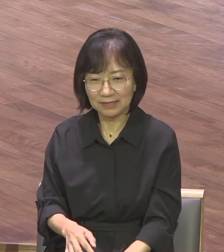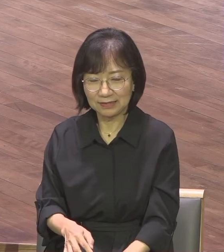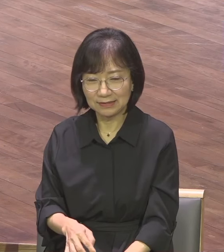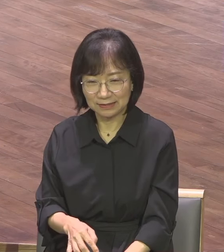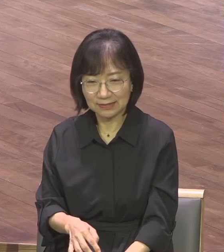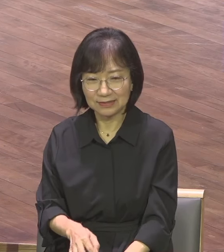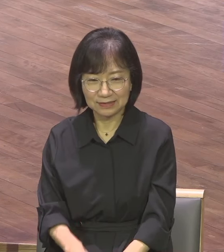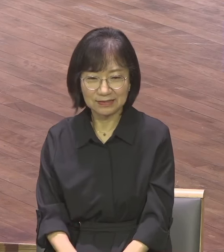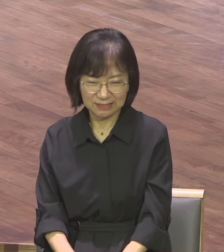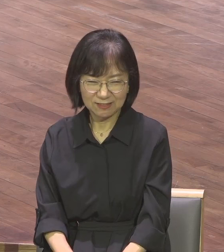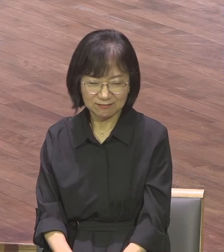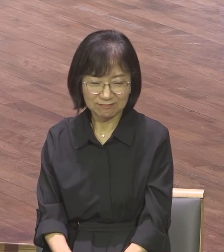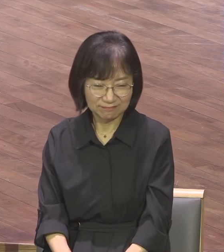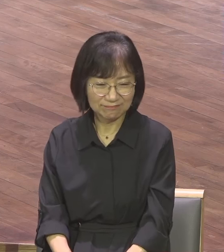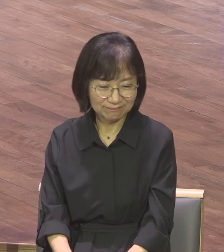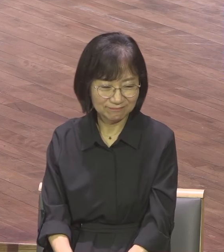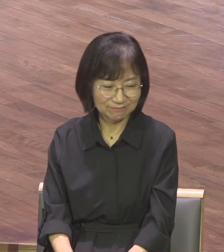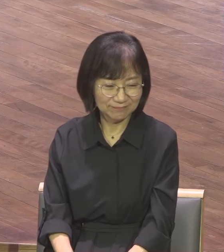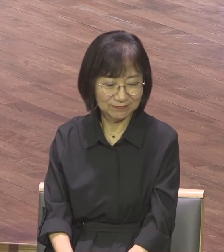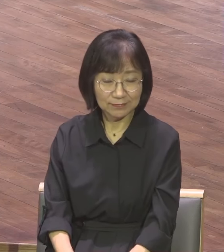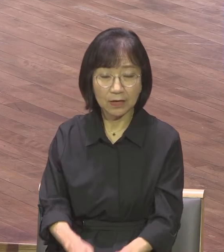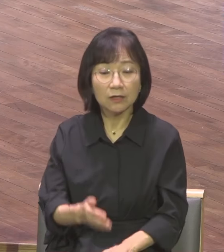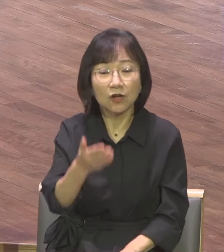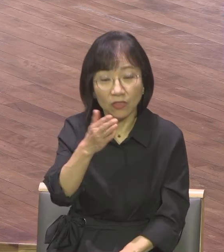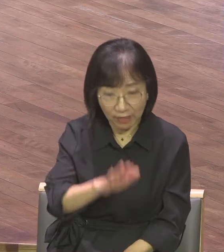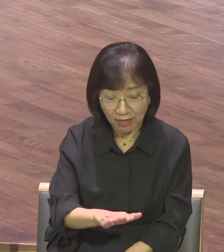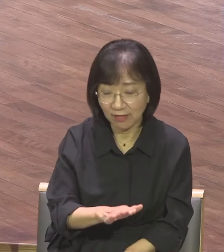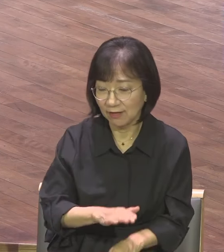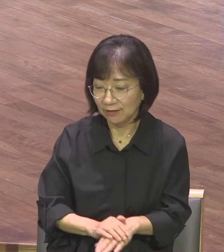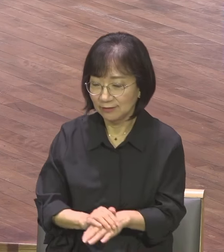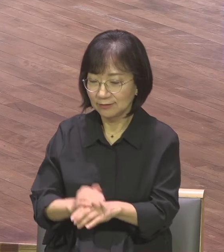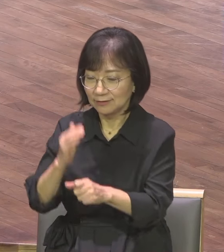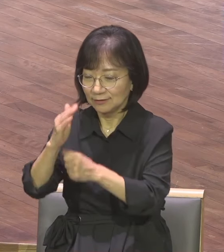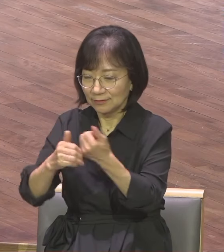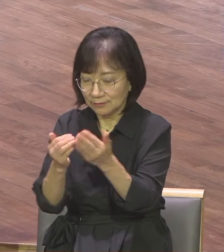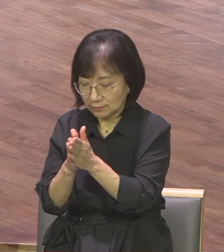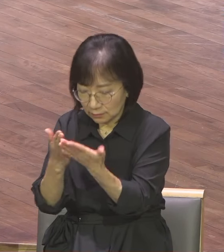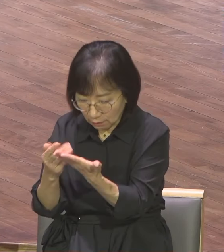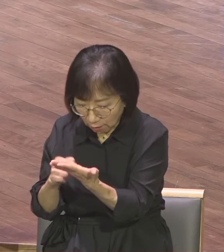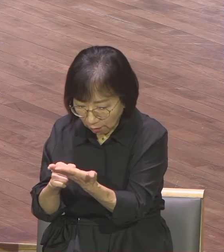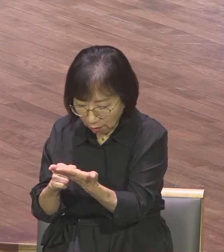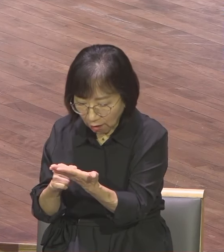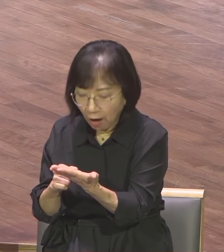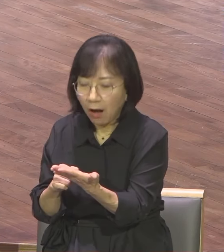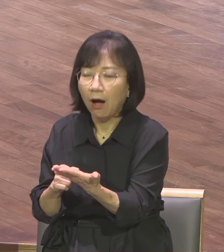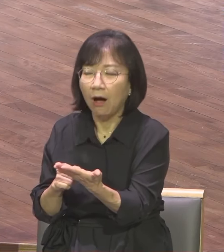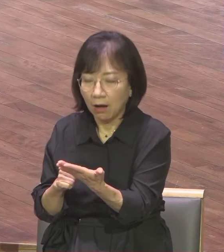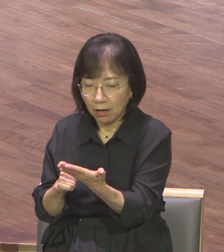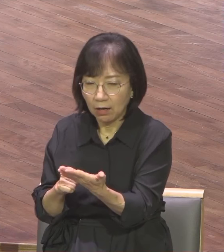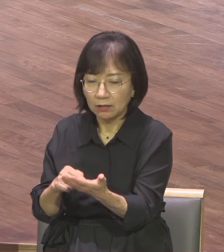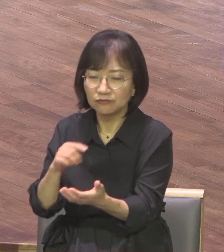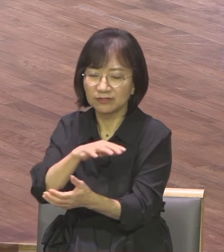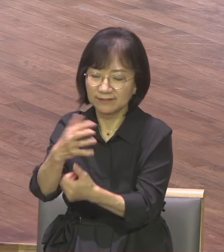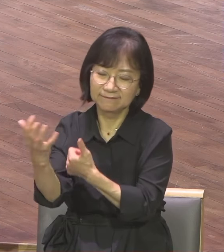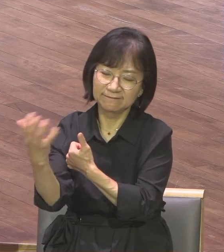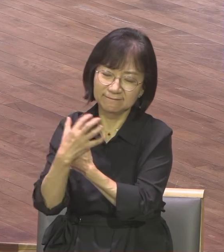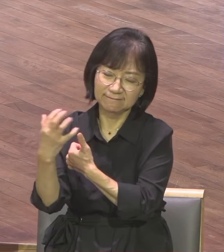이상하죠 성경만큼은 우리를 책망한다고 말합니다 성경이 우리를 책망해요 우리를